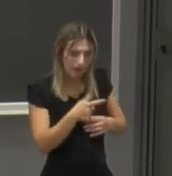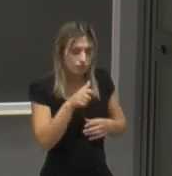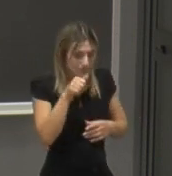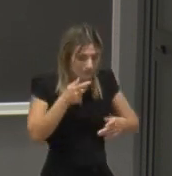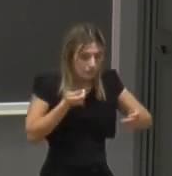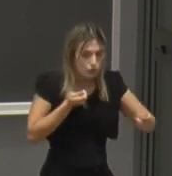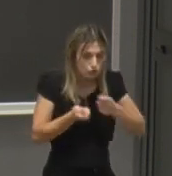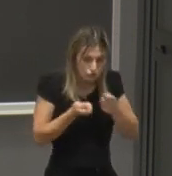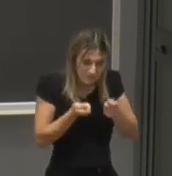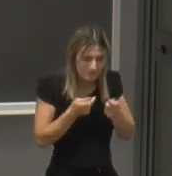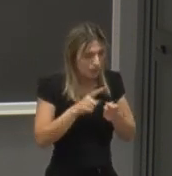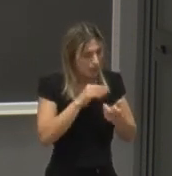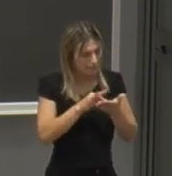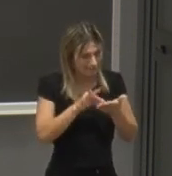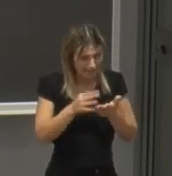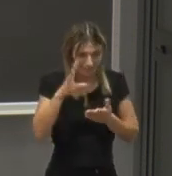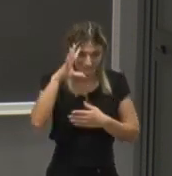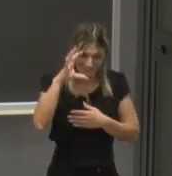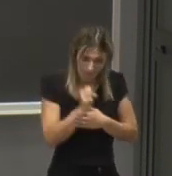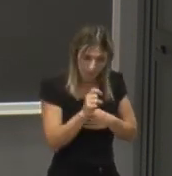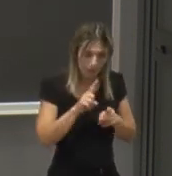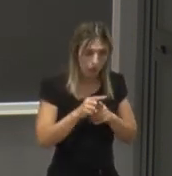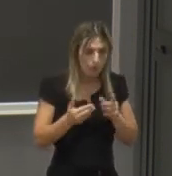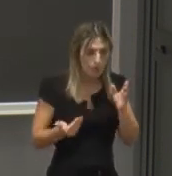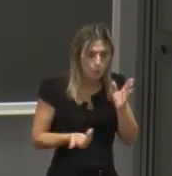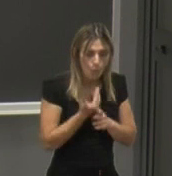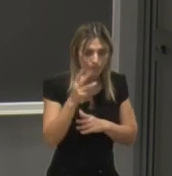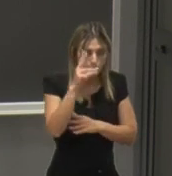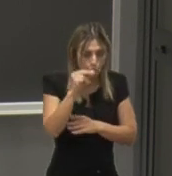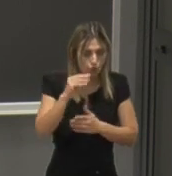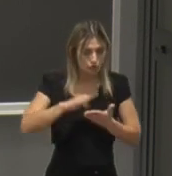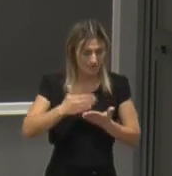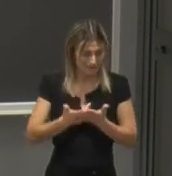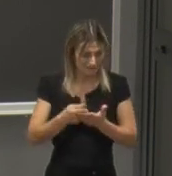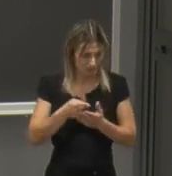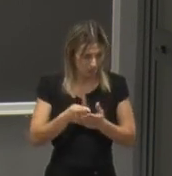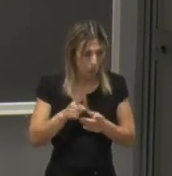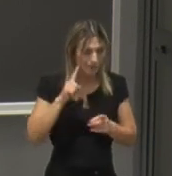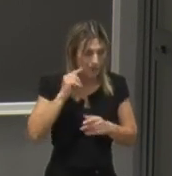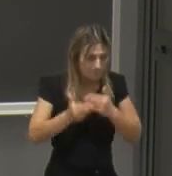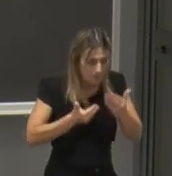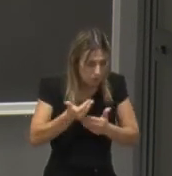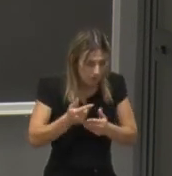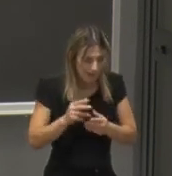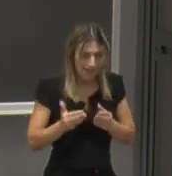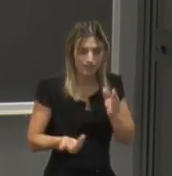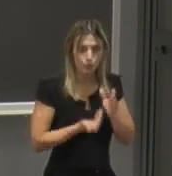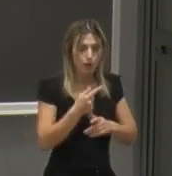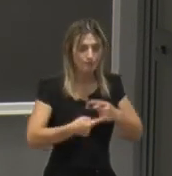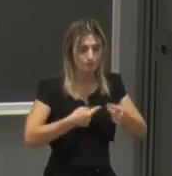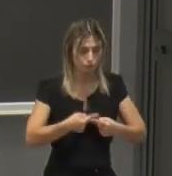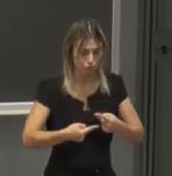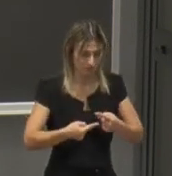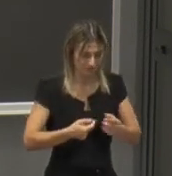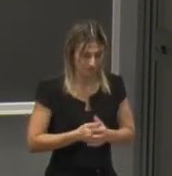strade gestire e interpretare i dati creare nuova conoscenza e valore migliorare e creare nuovi processi e prodotti